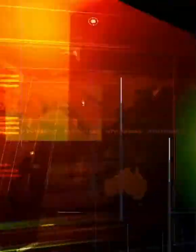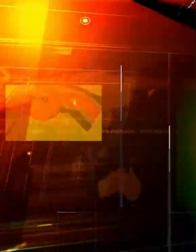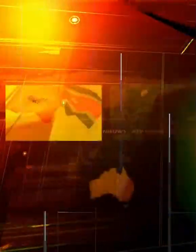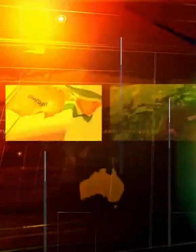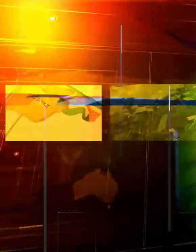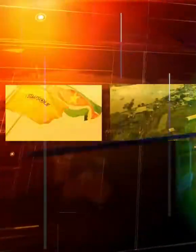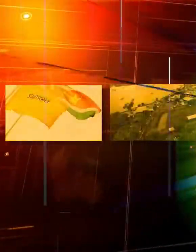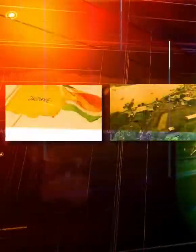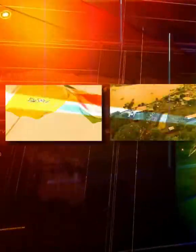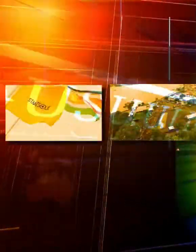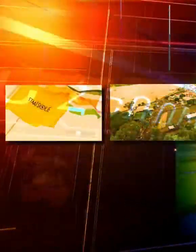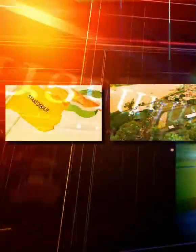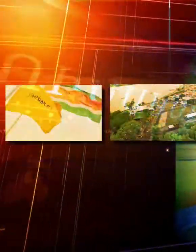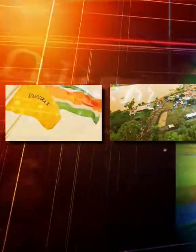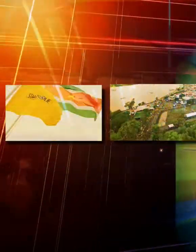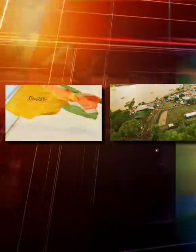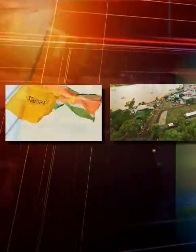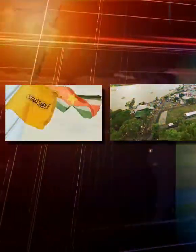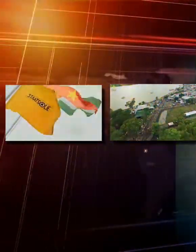Muziek